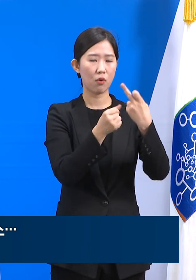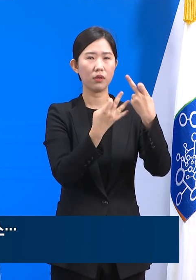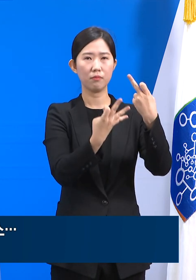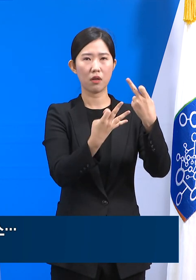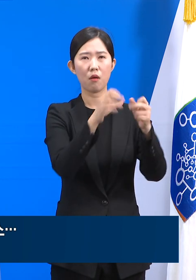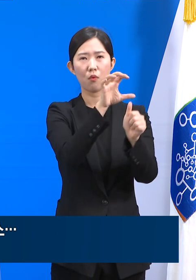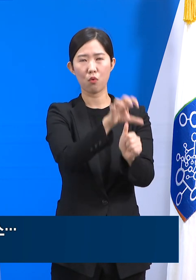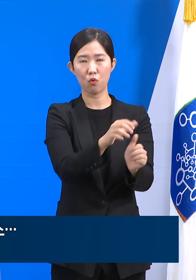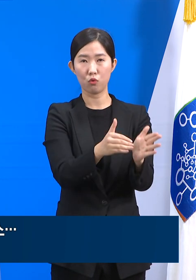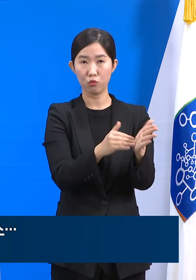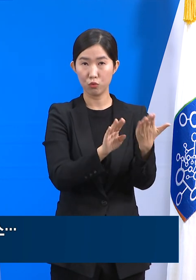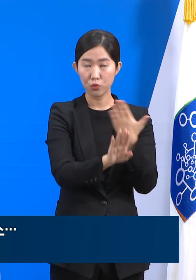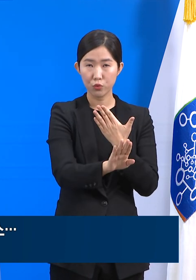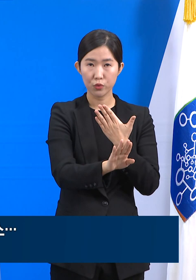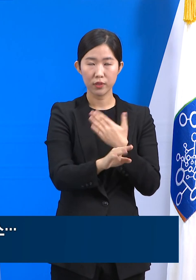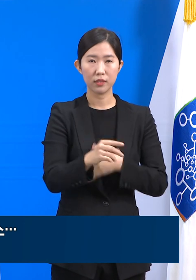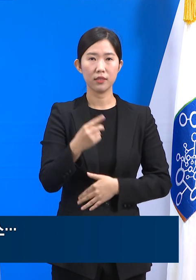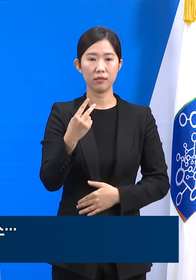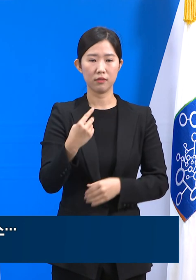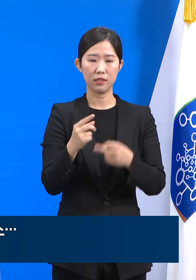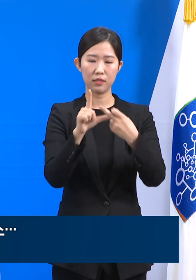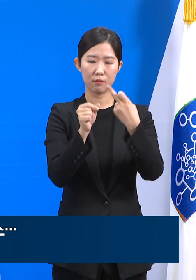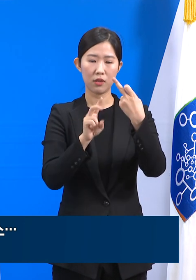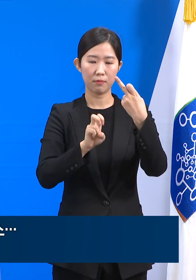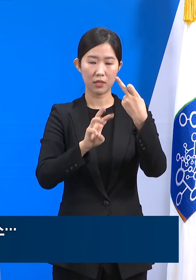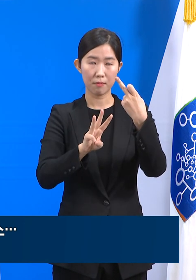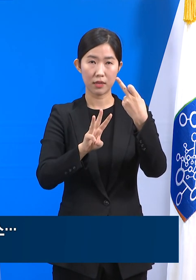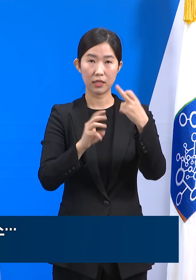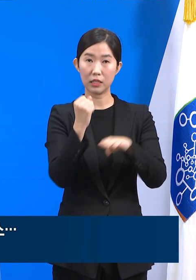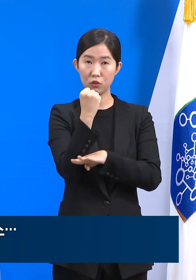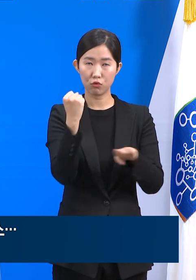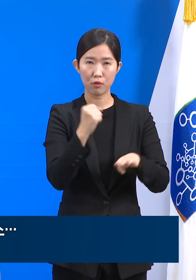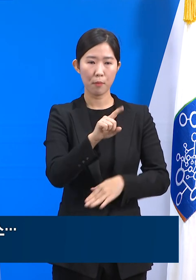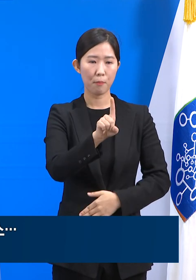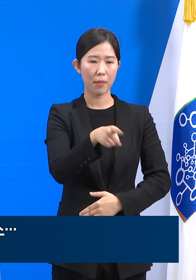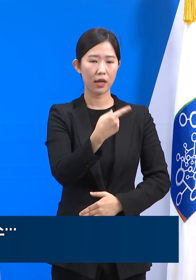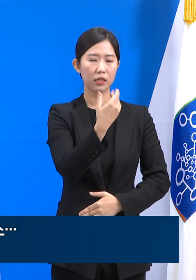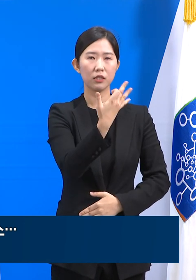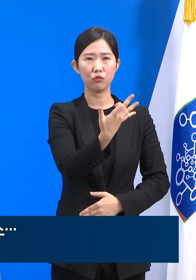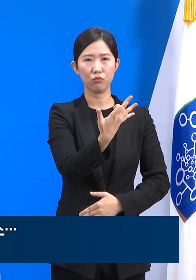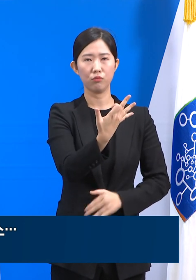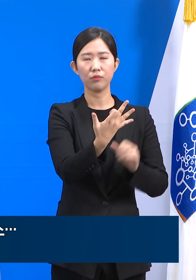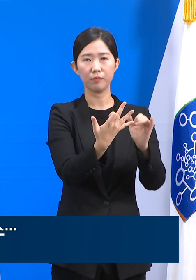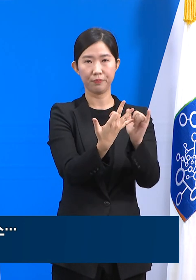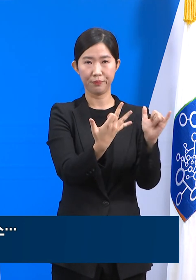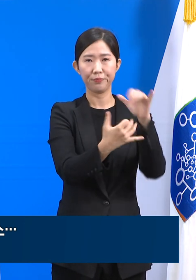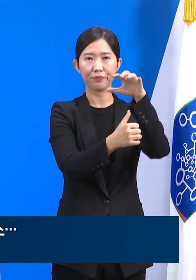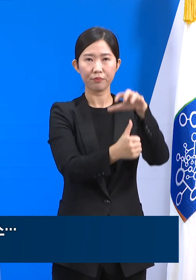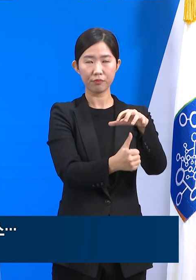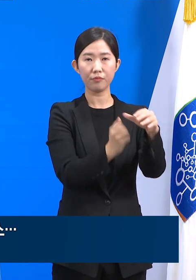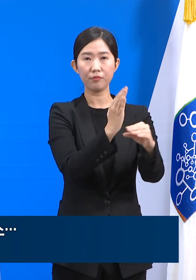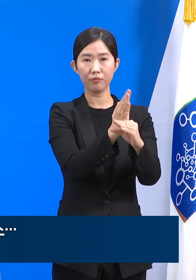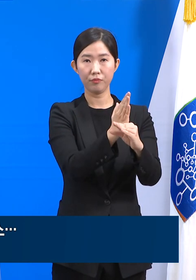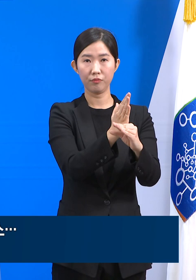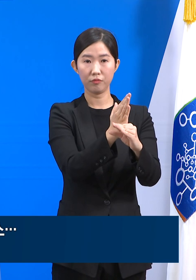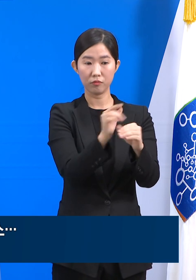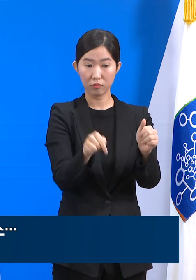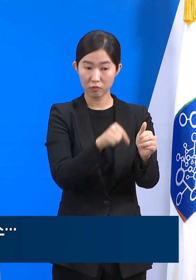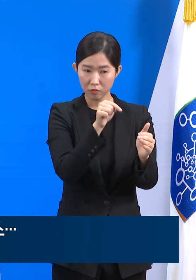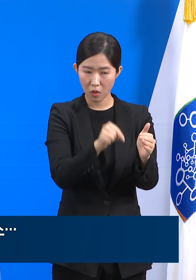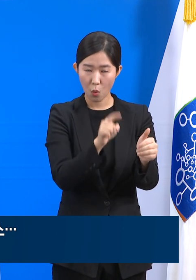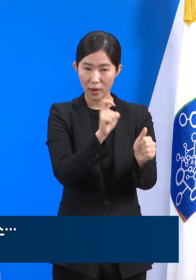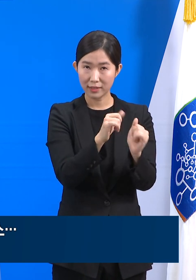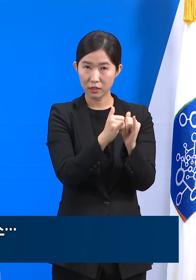23일 22시 기준 119명이 코호트 격리 조치되었으며 그 중 코로나 양성